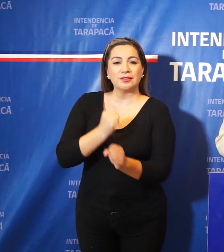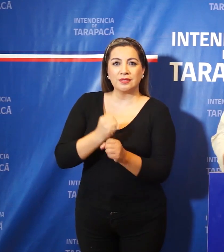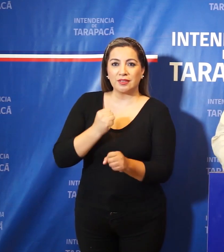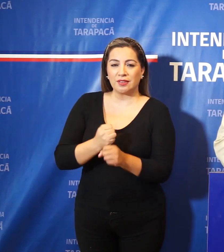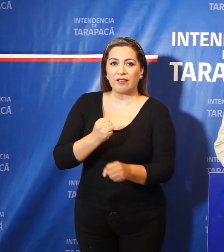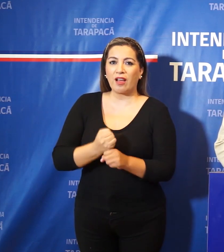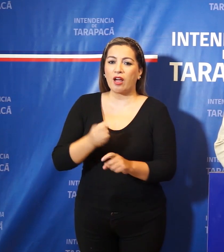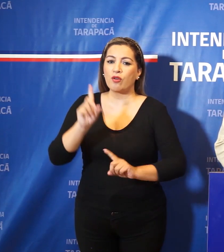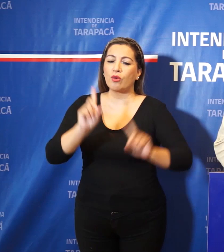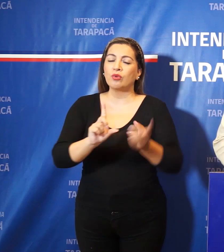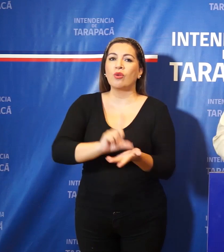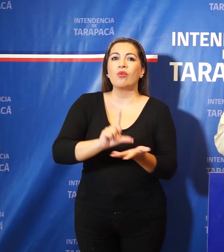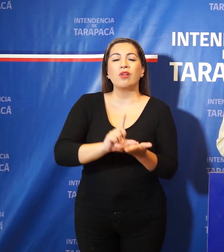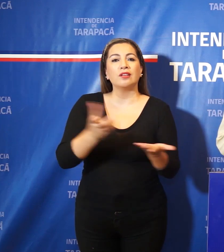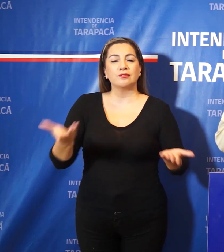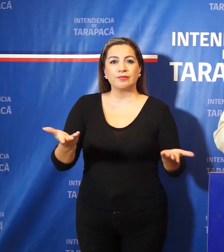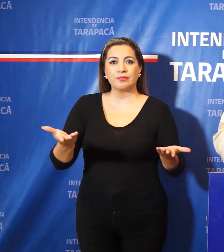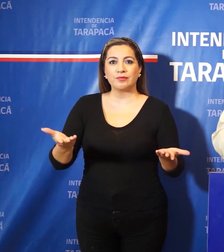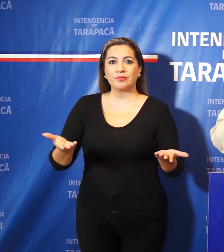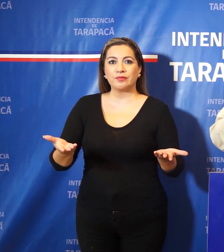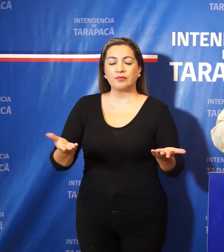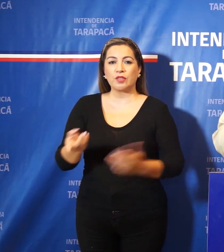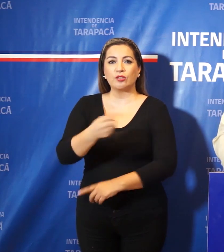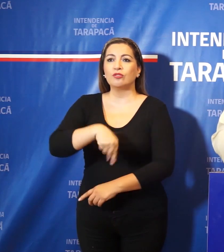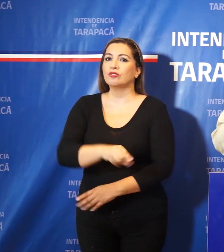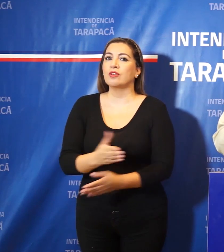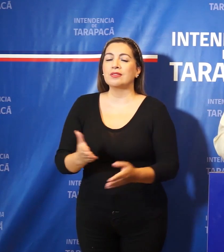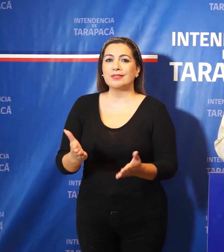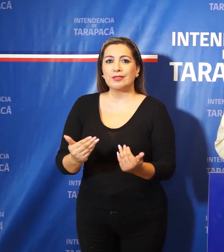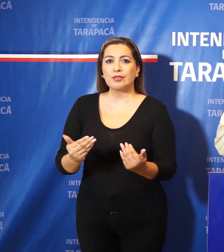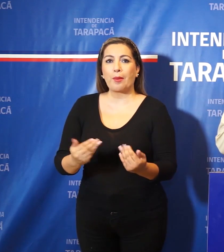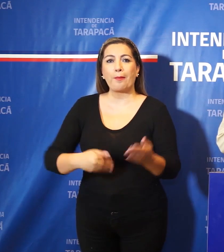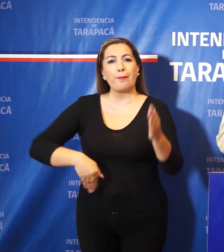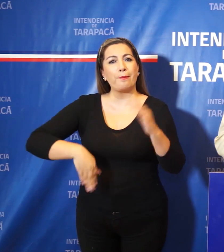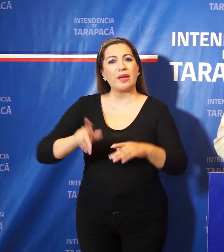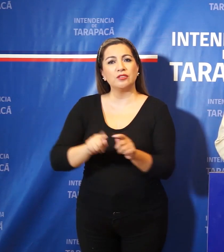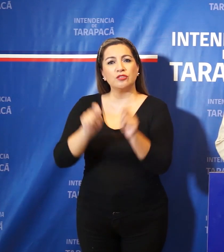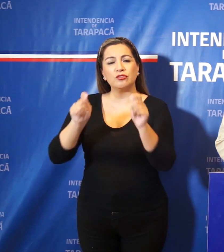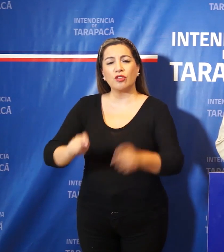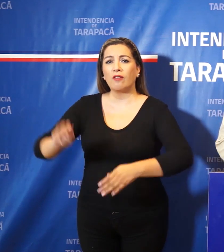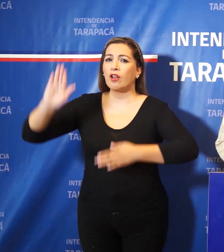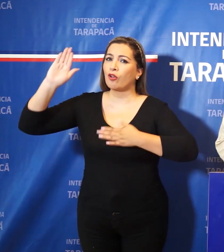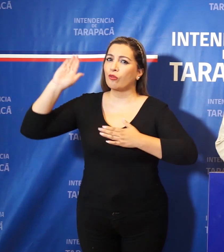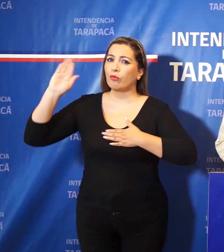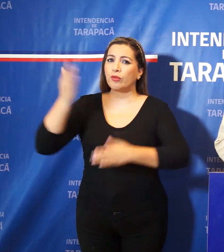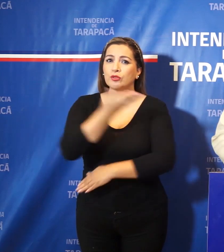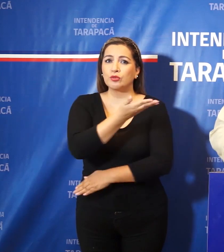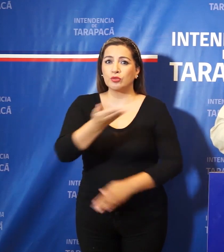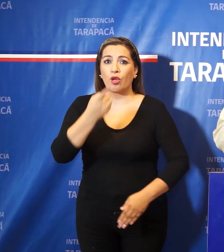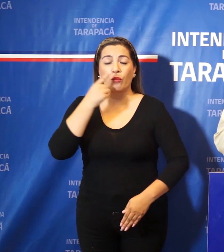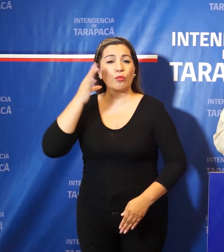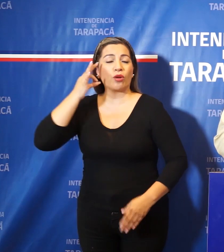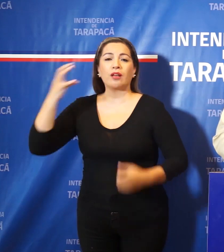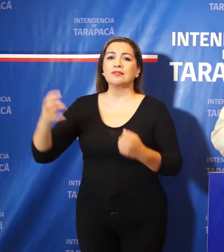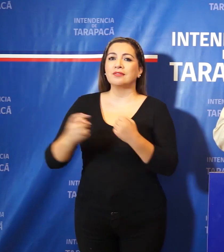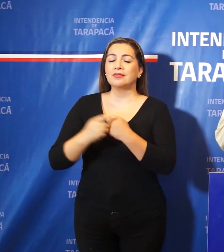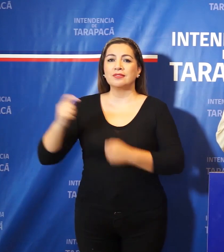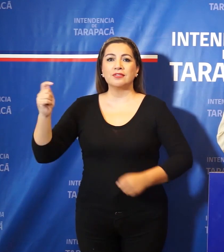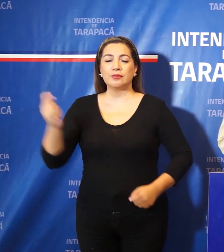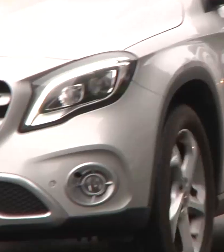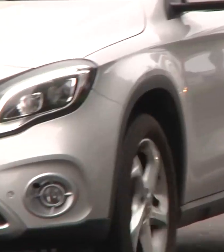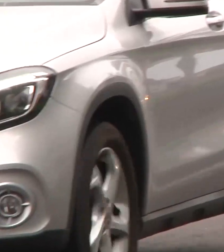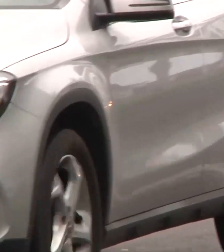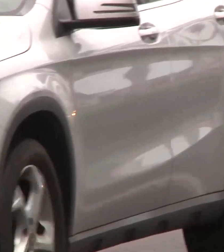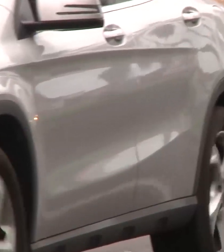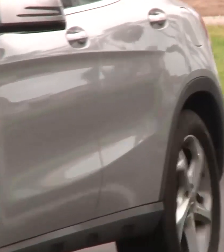sectores productivos. Y para eso necesitamos el mayor compromiso de toda la ciudadanía de la región de Tarapacá para que los